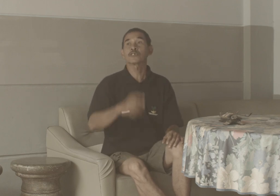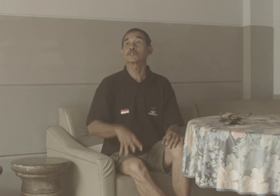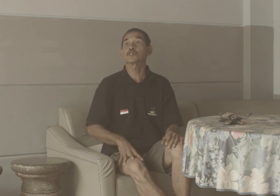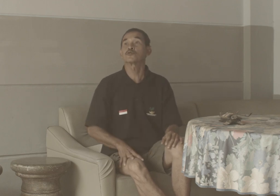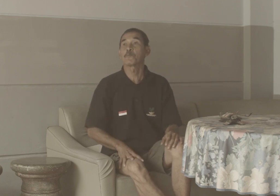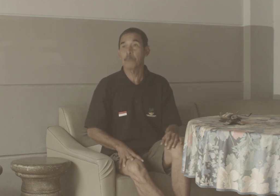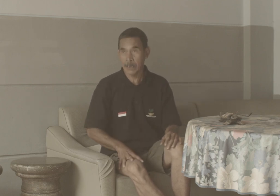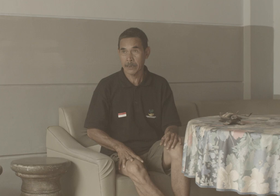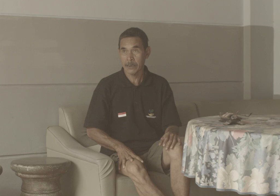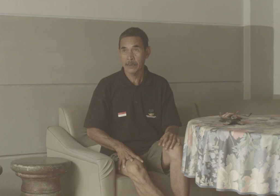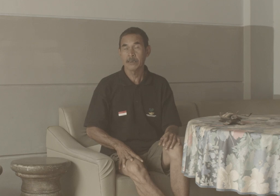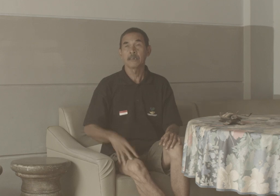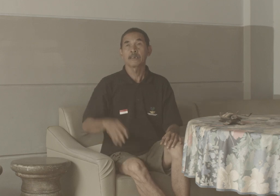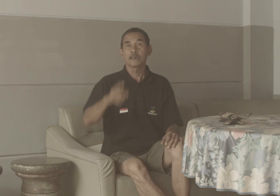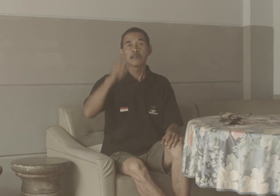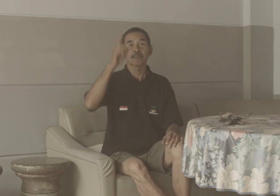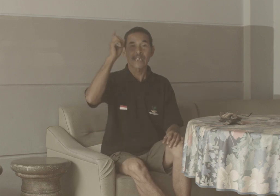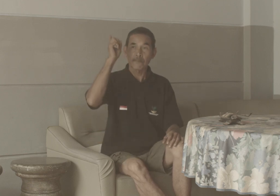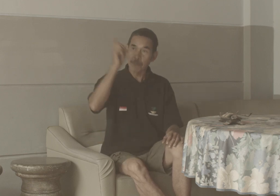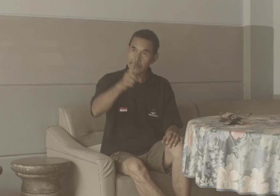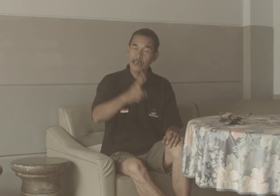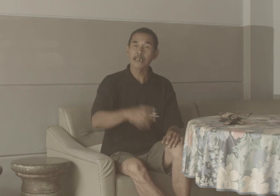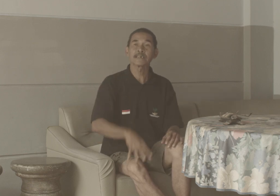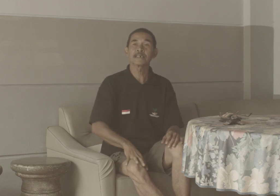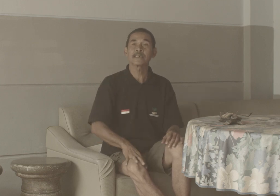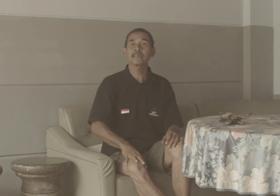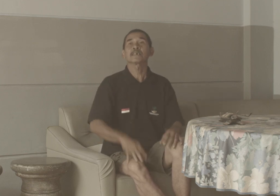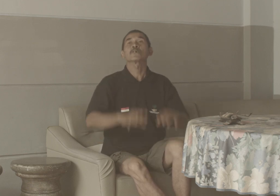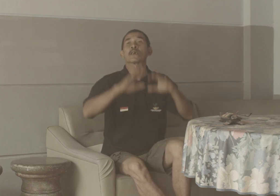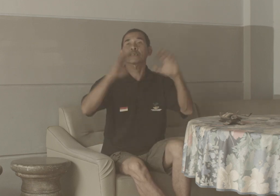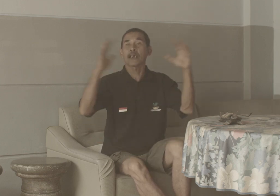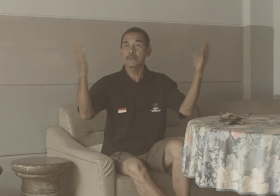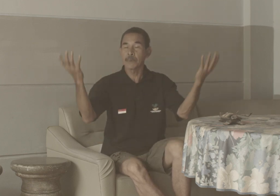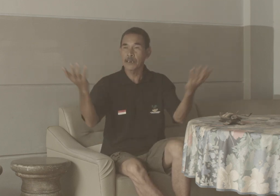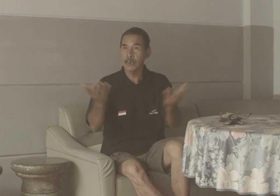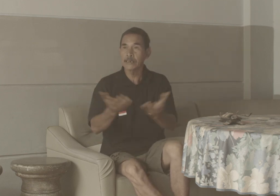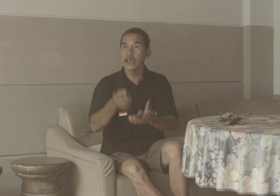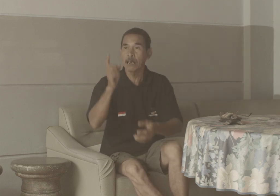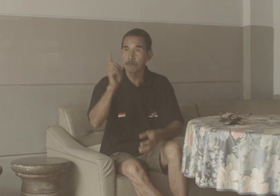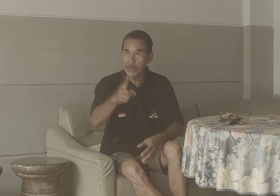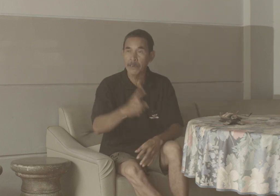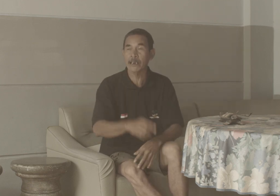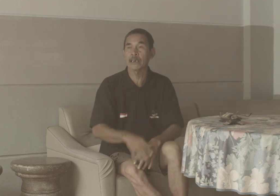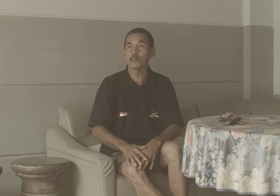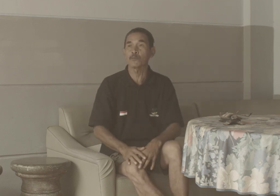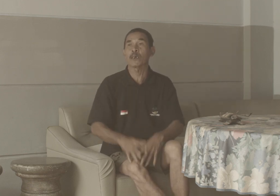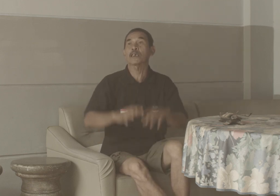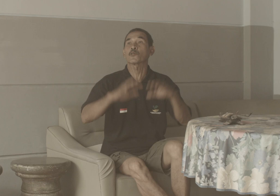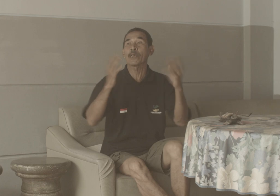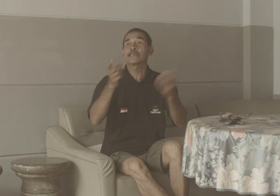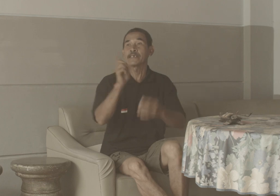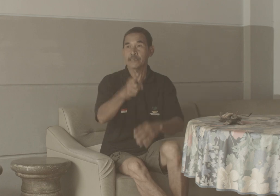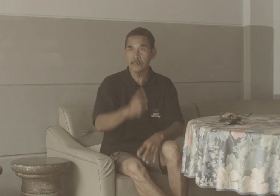Disumpah Siapa Siapa Yang Nanti Warga Di Bengkala Yang Ngambil Barang Barang Doen Desa